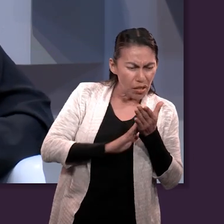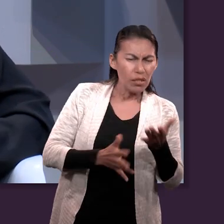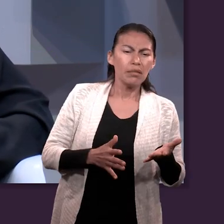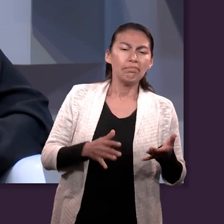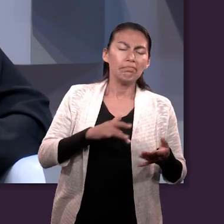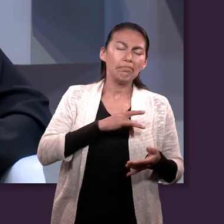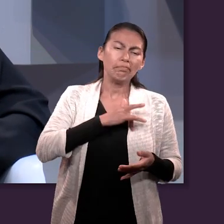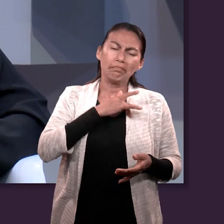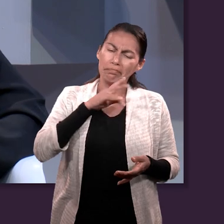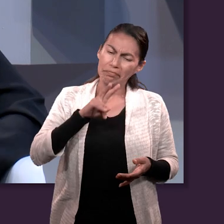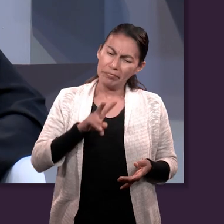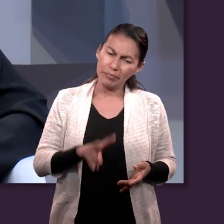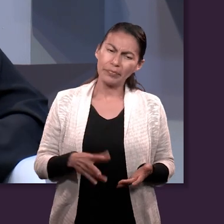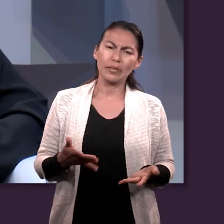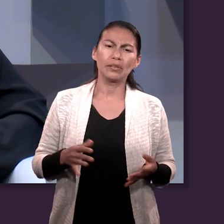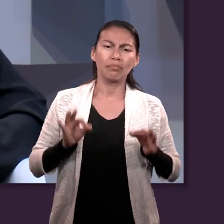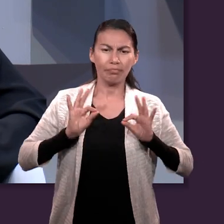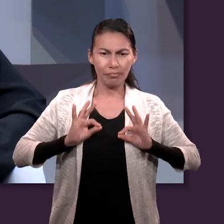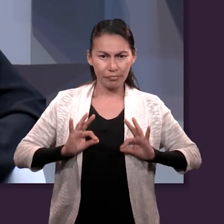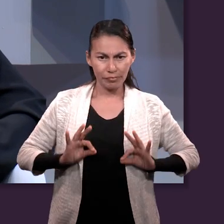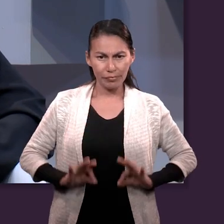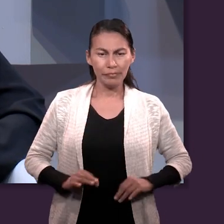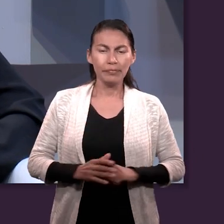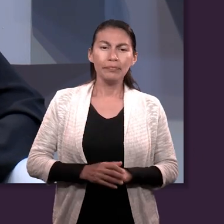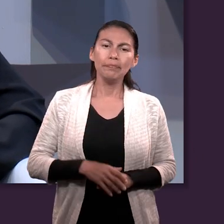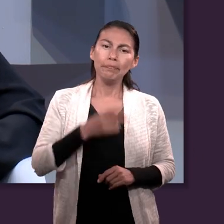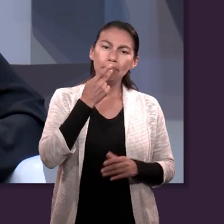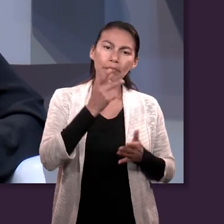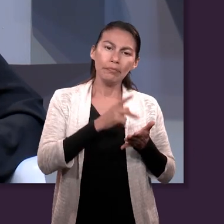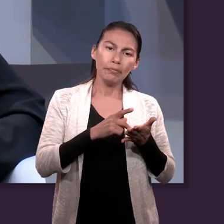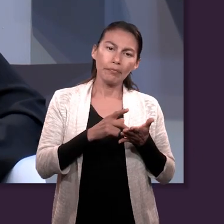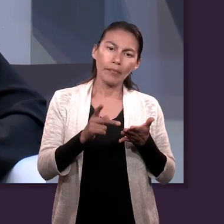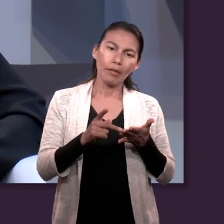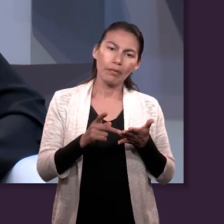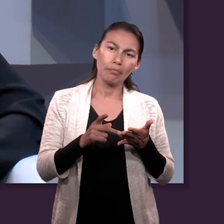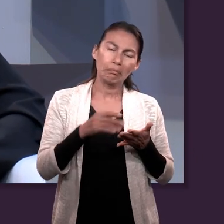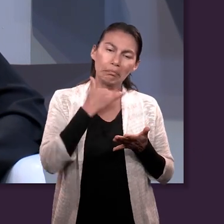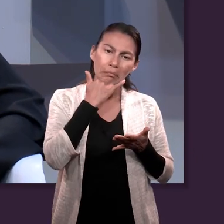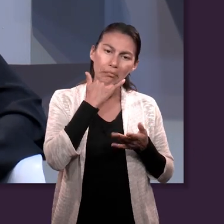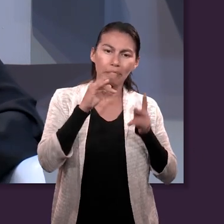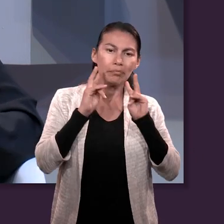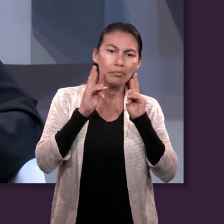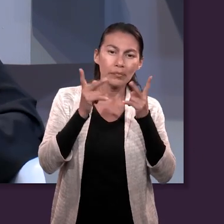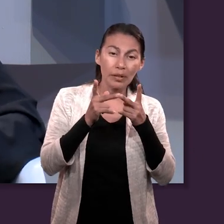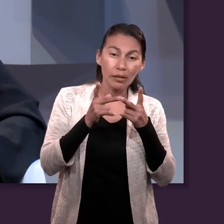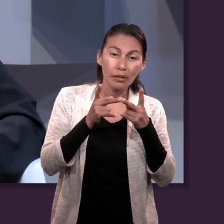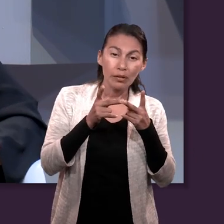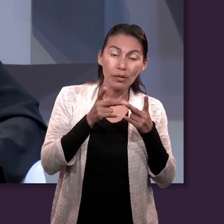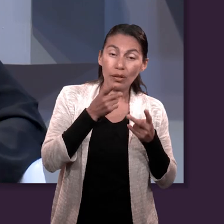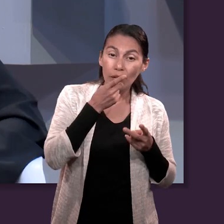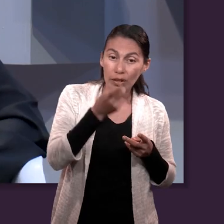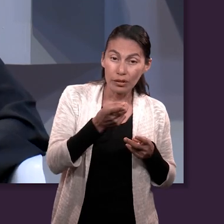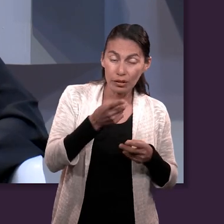en nuestras vidas. Y una de las enseñanzas más claras, Pablo la expresa en Primera de Pedro. Perdón, Pedro la expresa